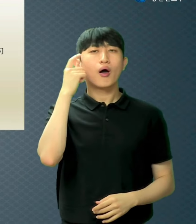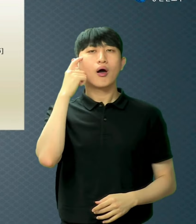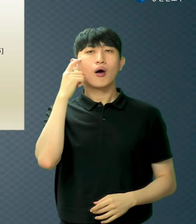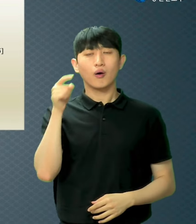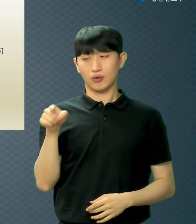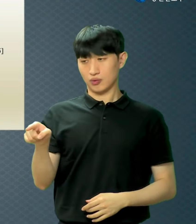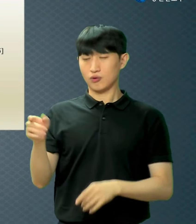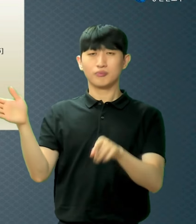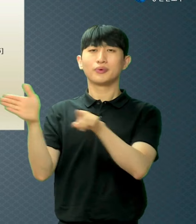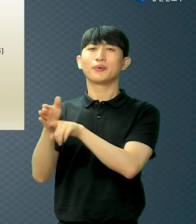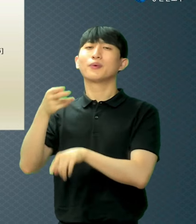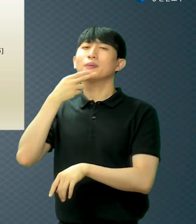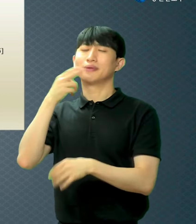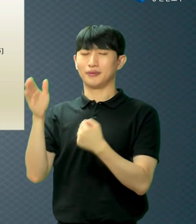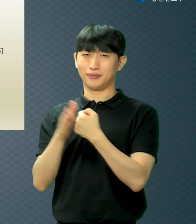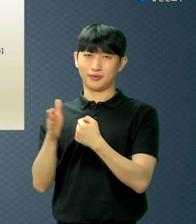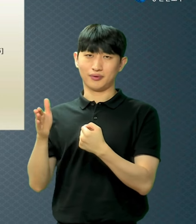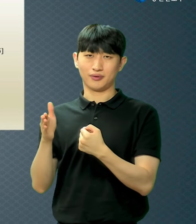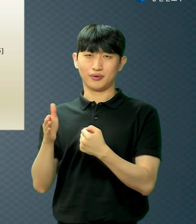간단한 거 안 해가지고